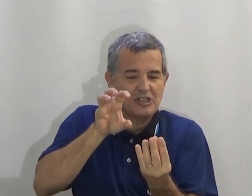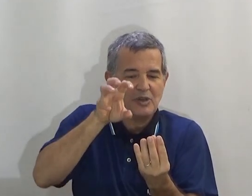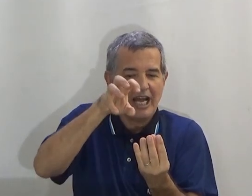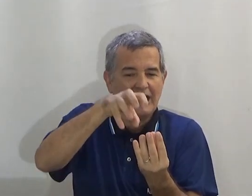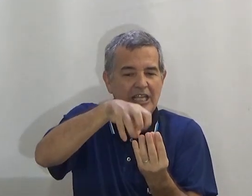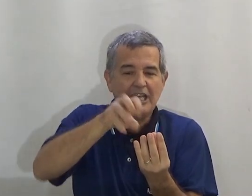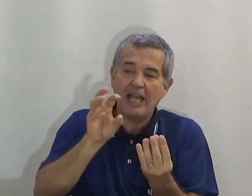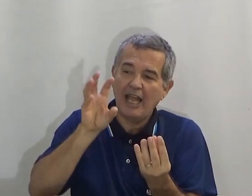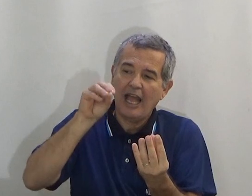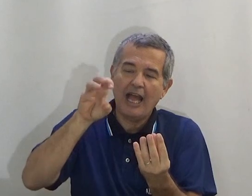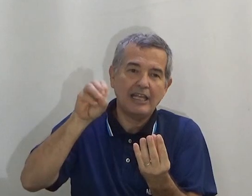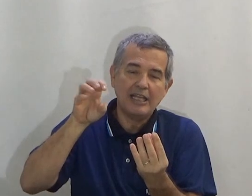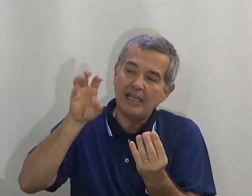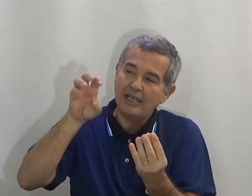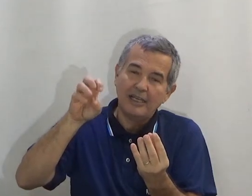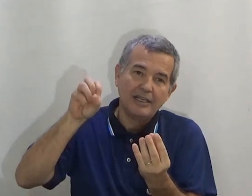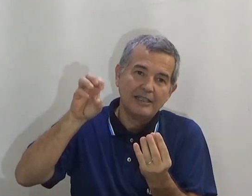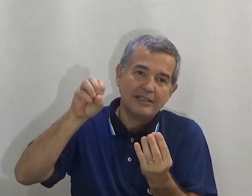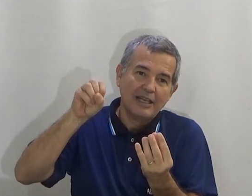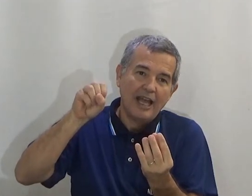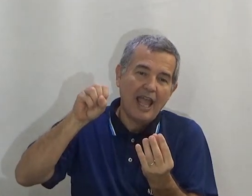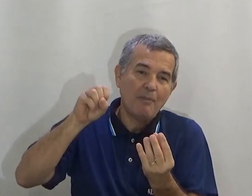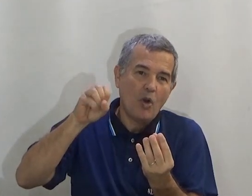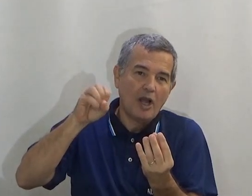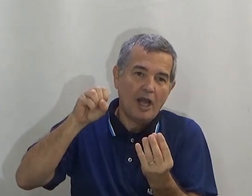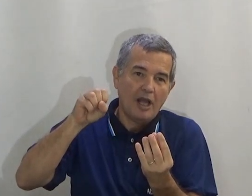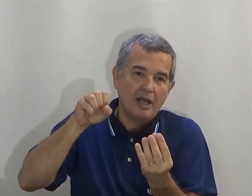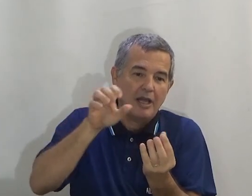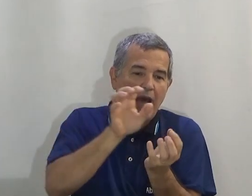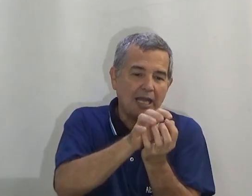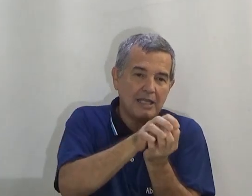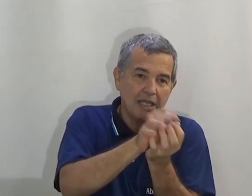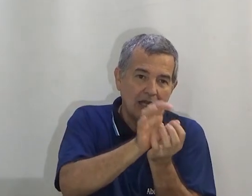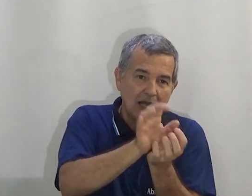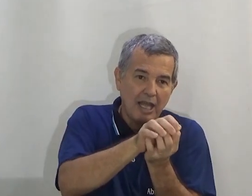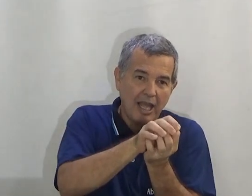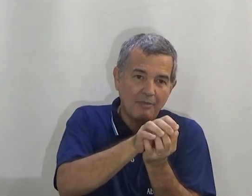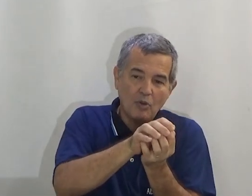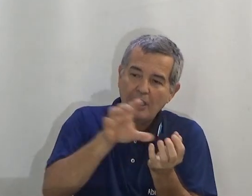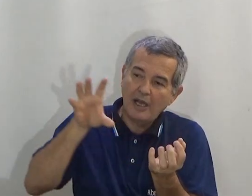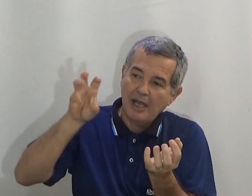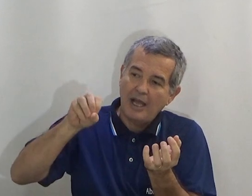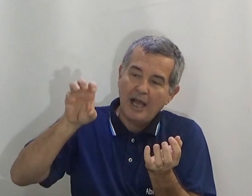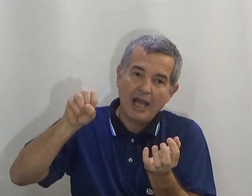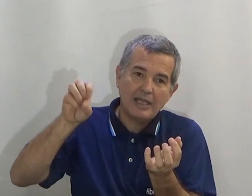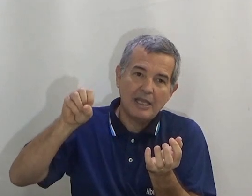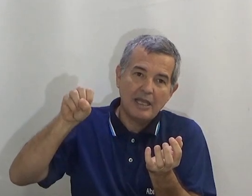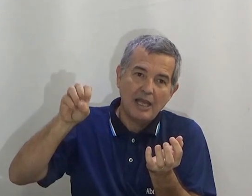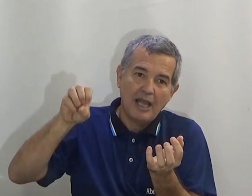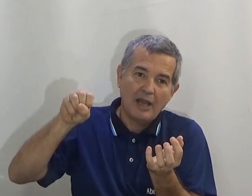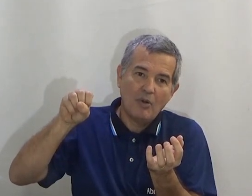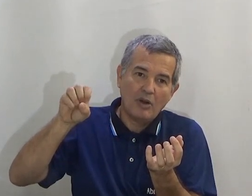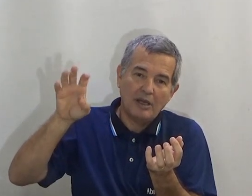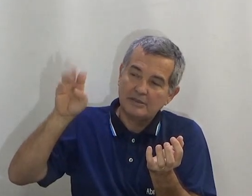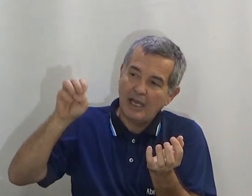Veja. Aqui. Aqui. É a boca. Aqui. É a boca. Aqui.